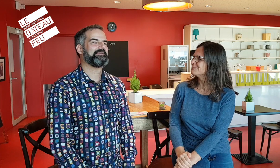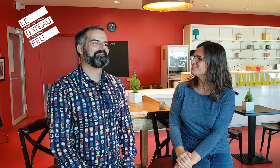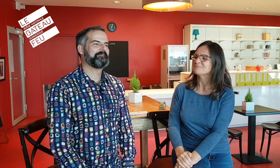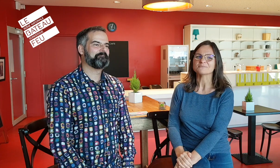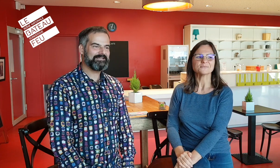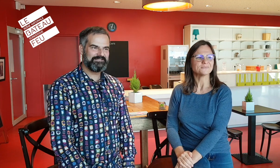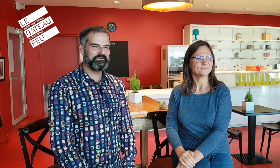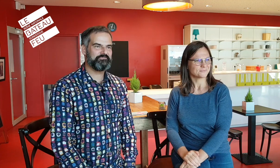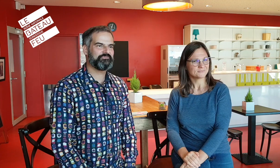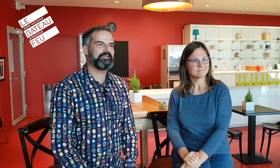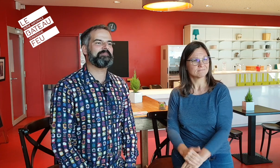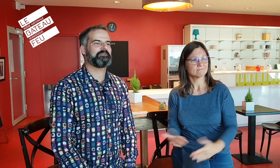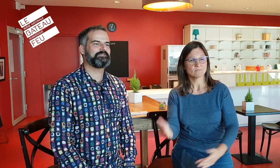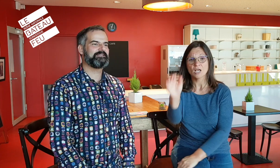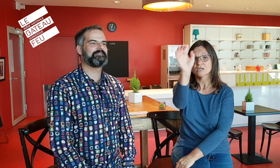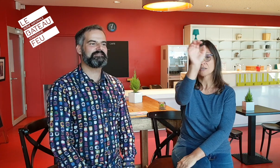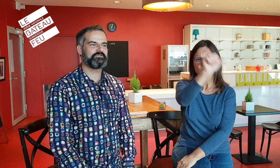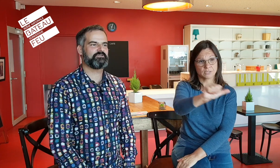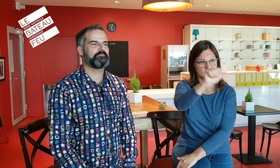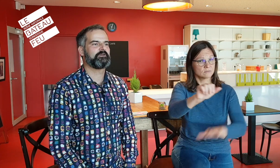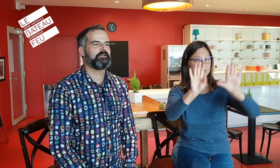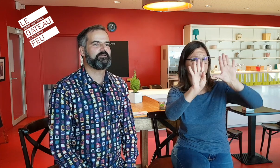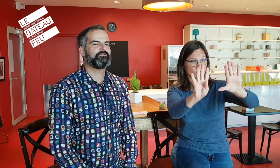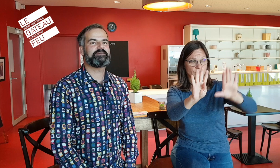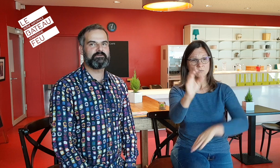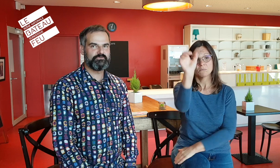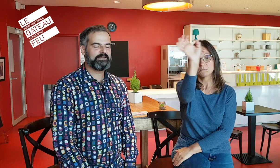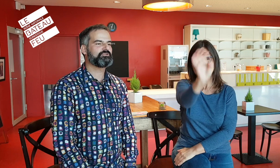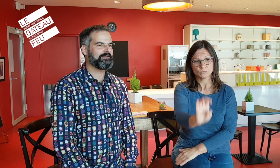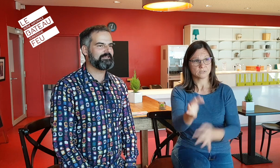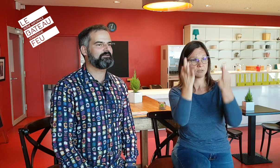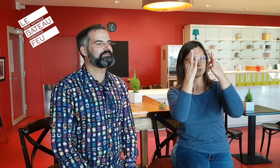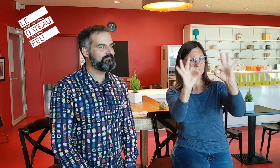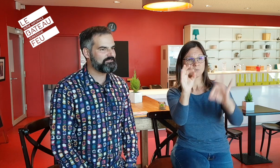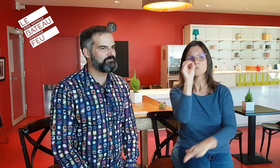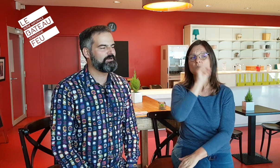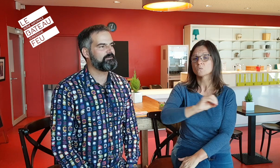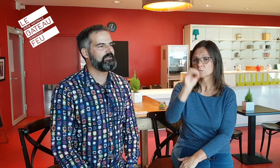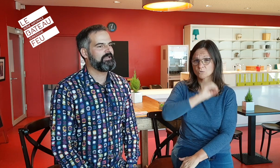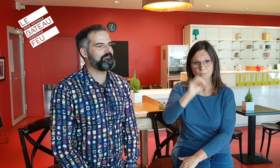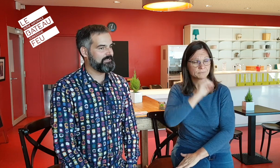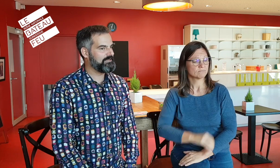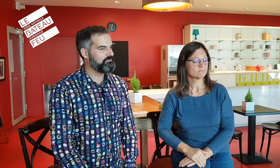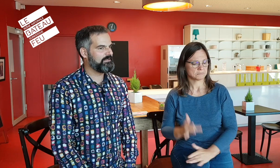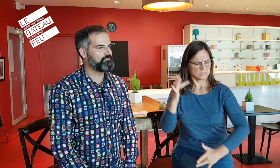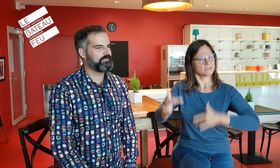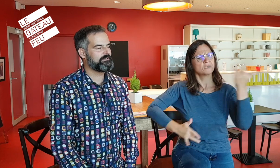Mardi 9 et mercredi 10 octobre, venez découvrir le spectacle Dévaste-moi avec Emmanuel Laborie.